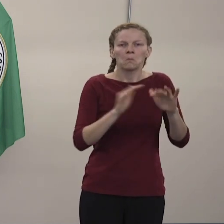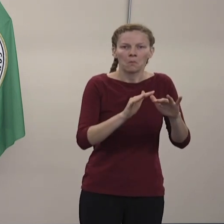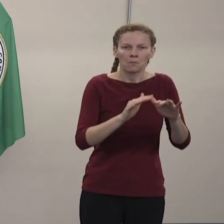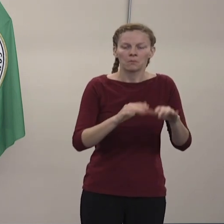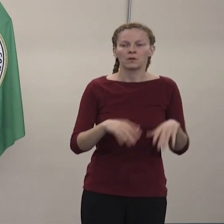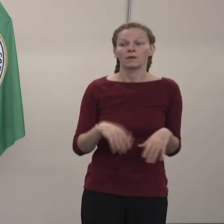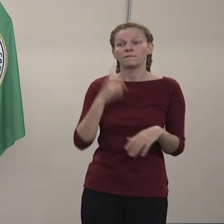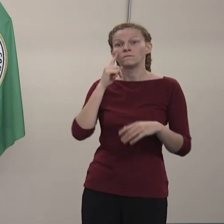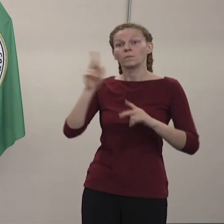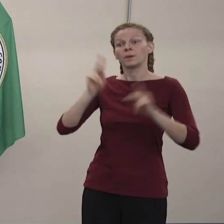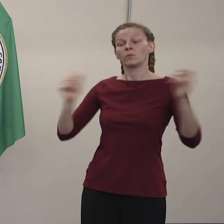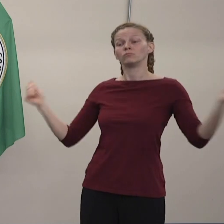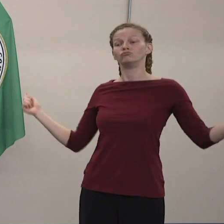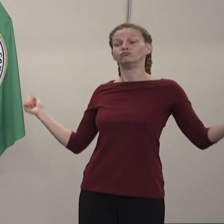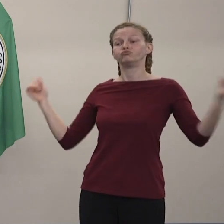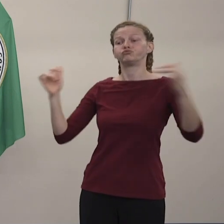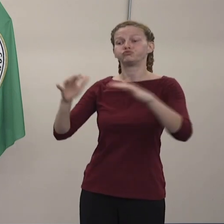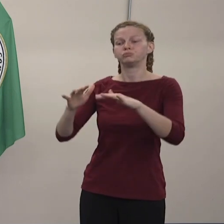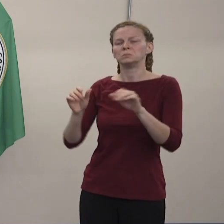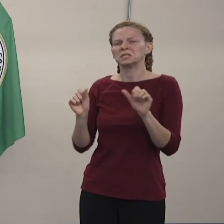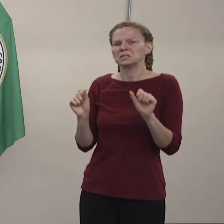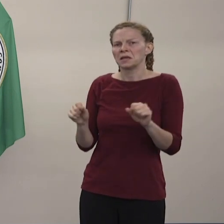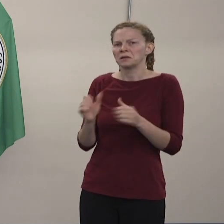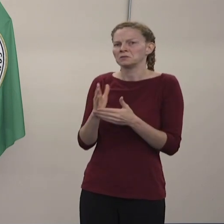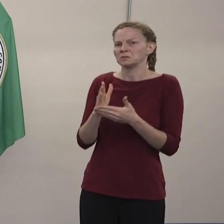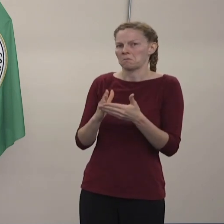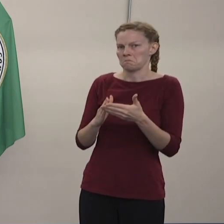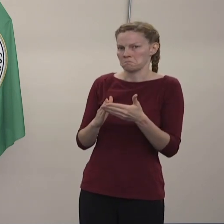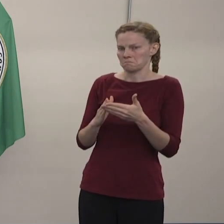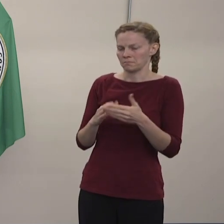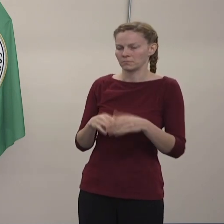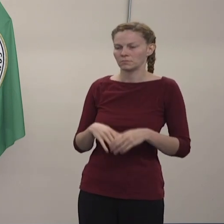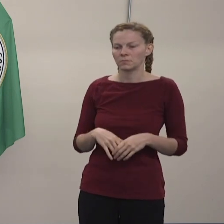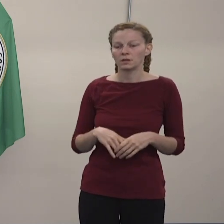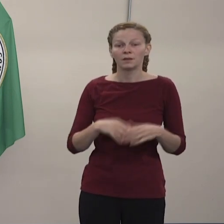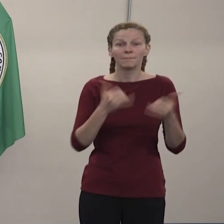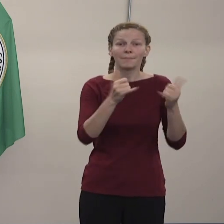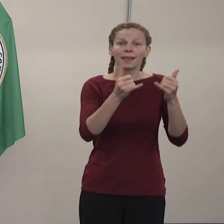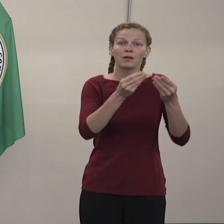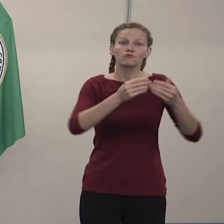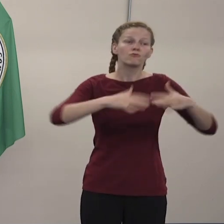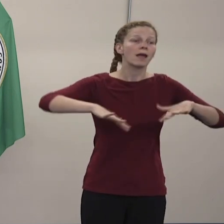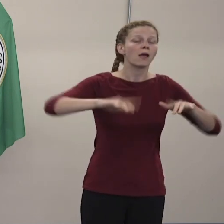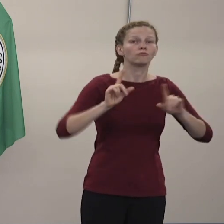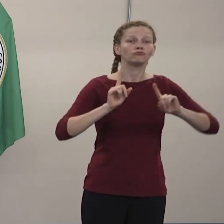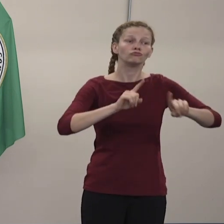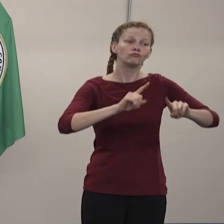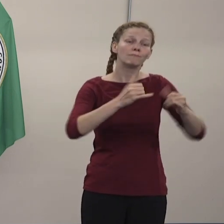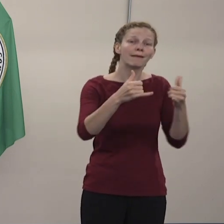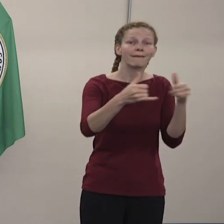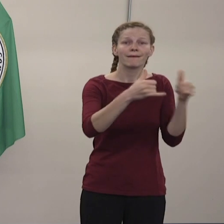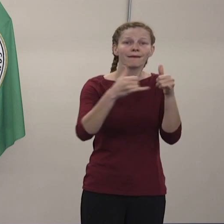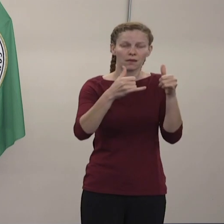Dejar que se hagan reuniones masivas y que se abran parques infantiles. Todo mientras